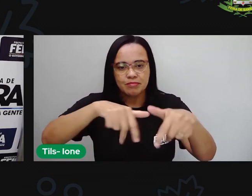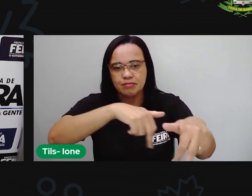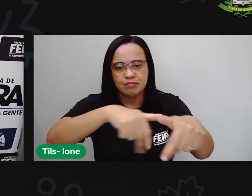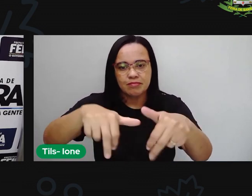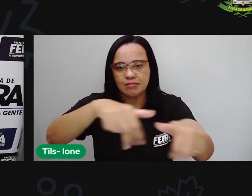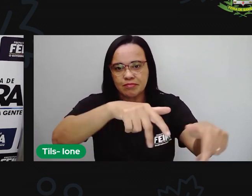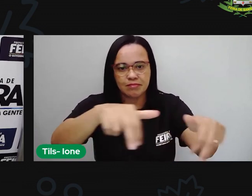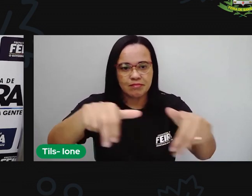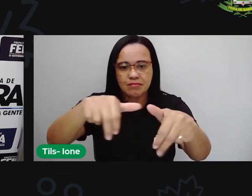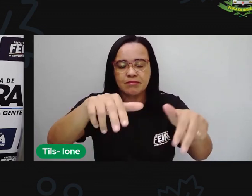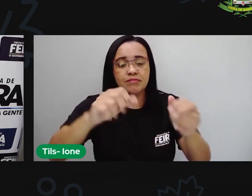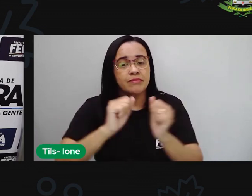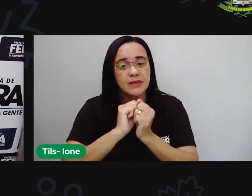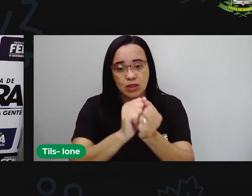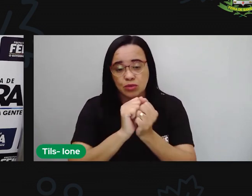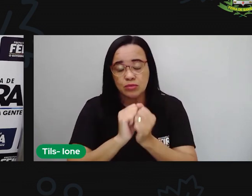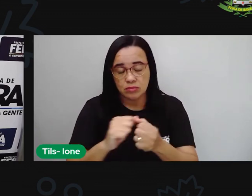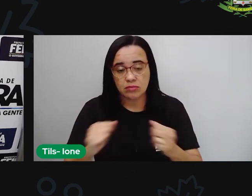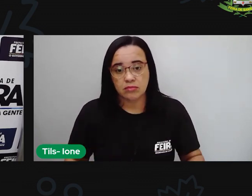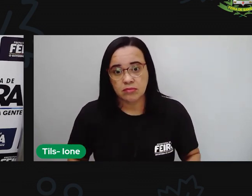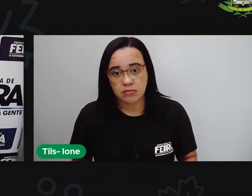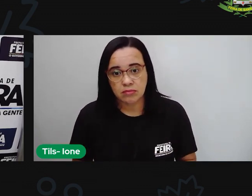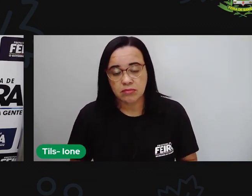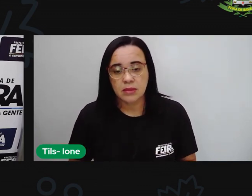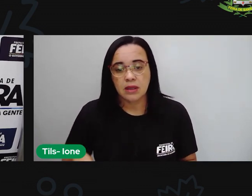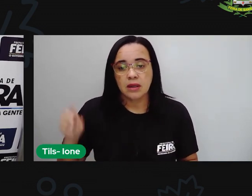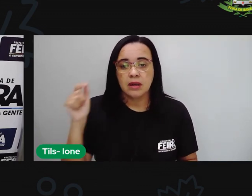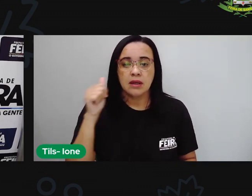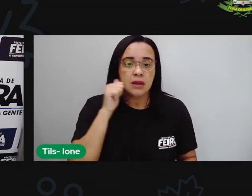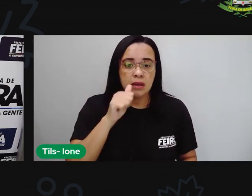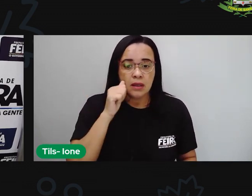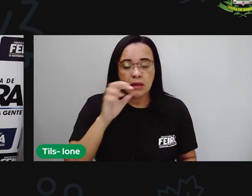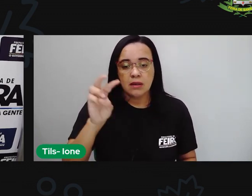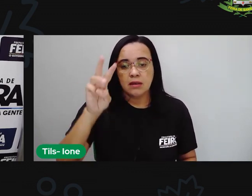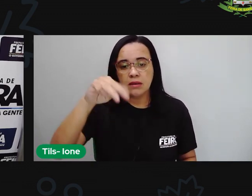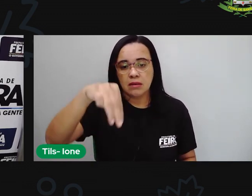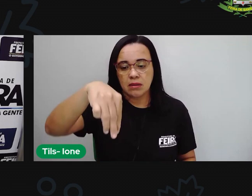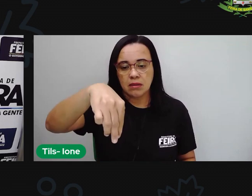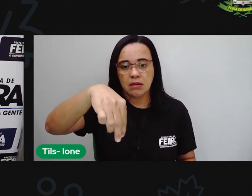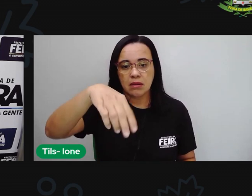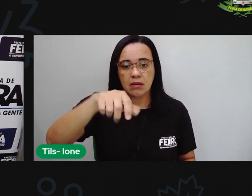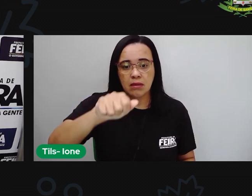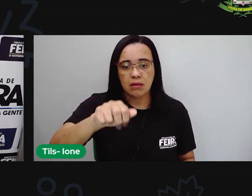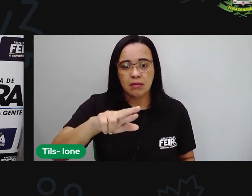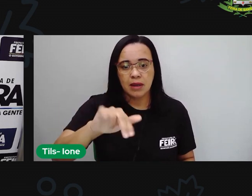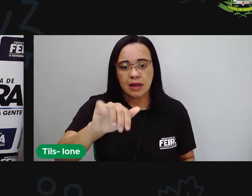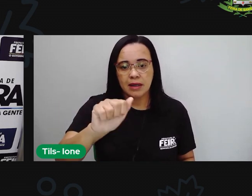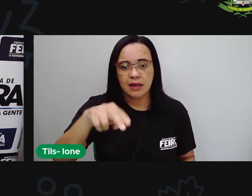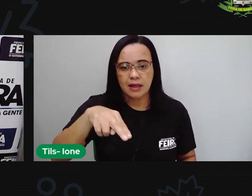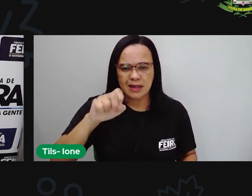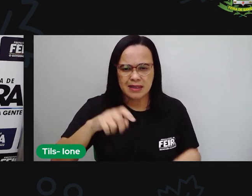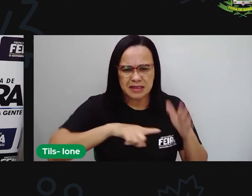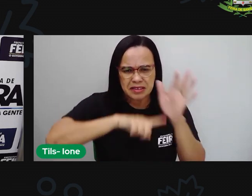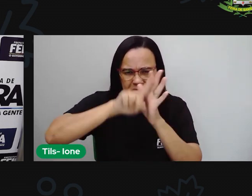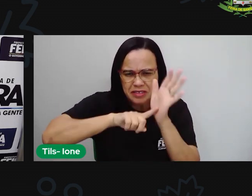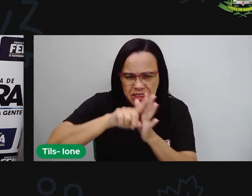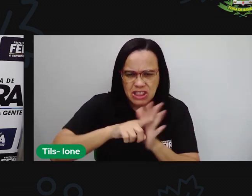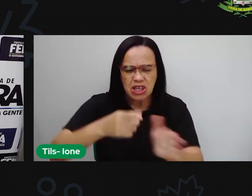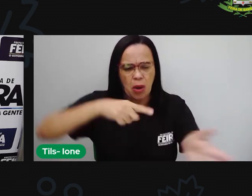atrás deles também. Mariana investigava, perguntava e examinava.